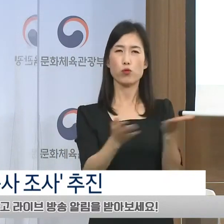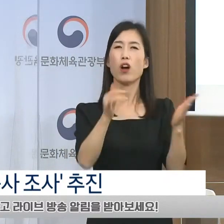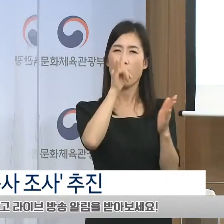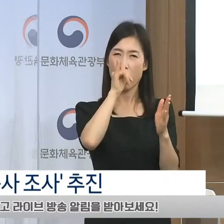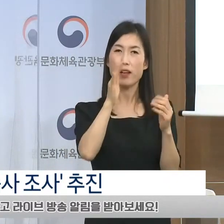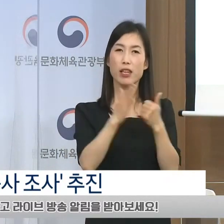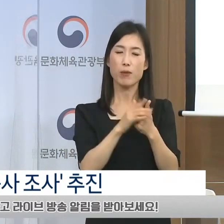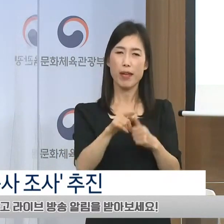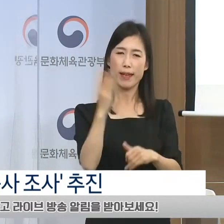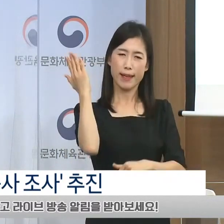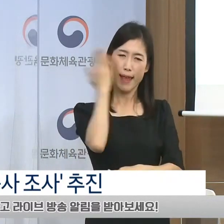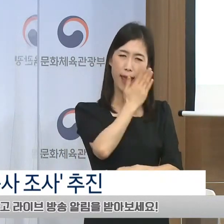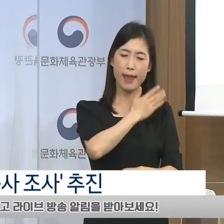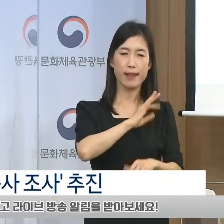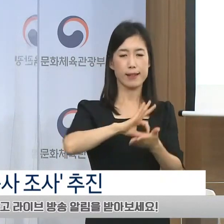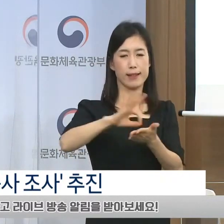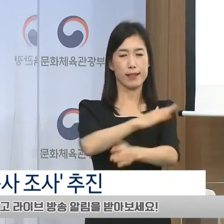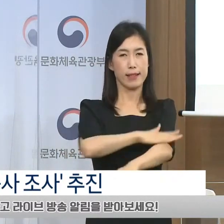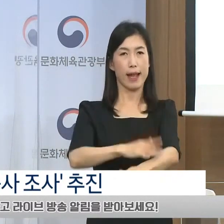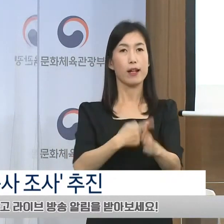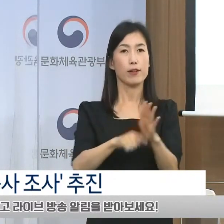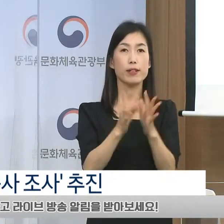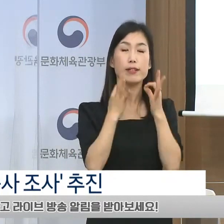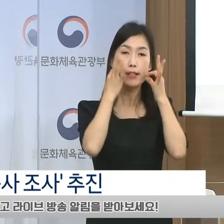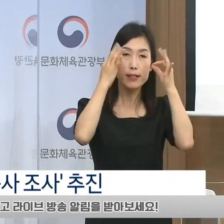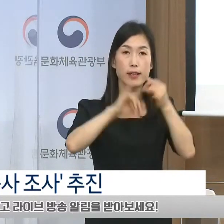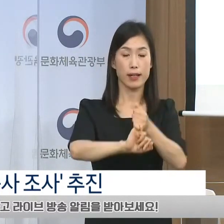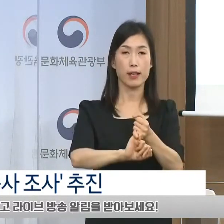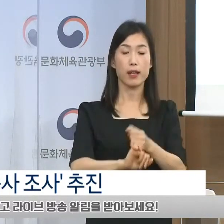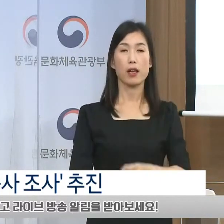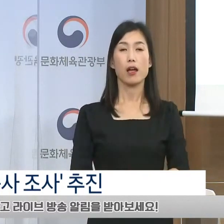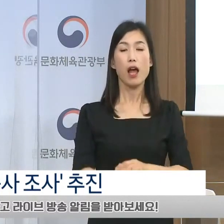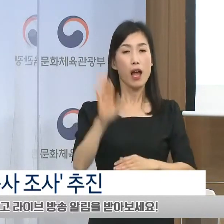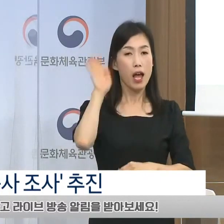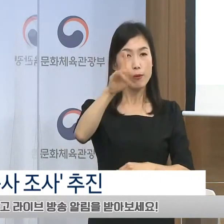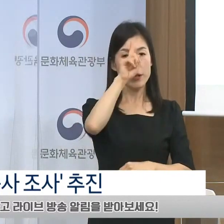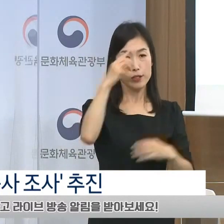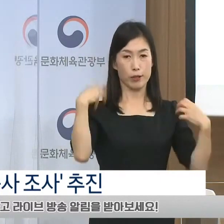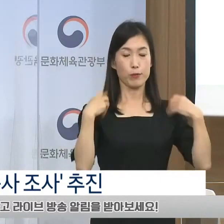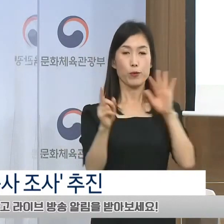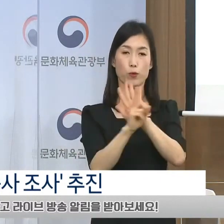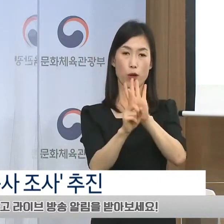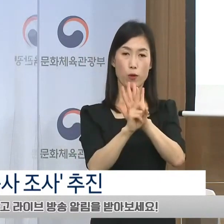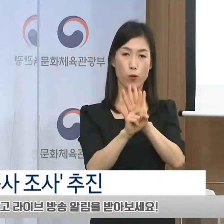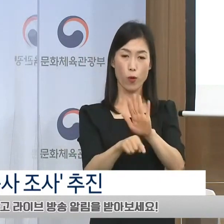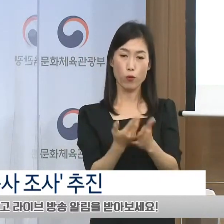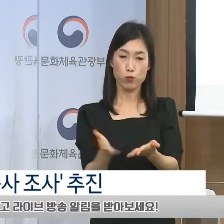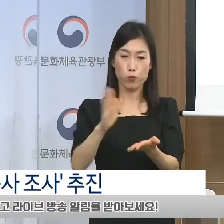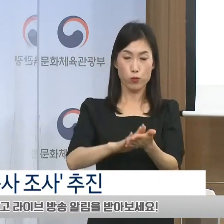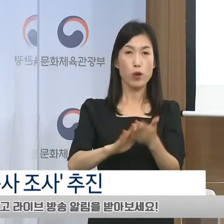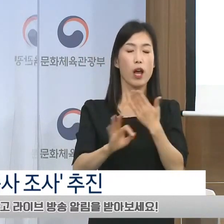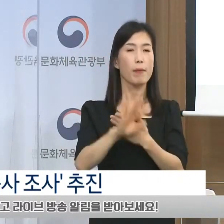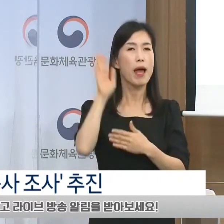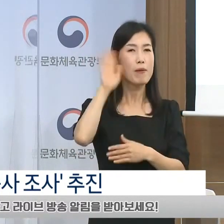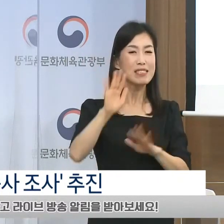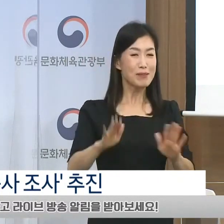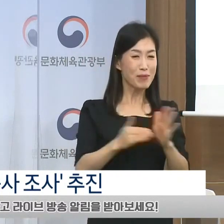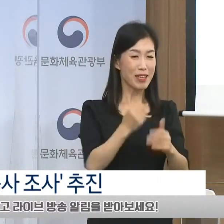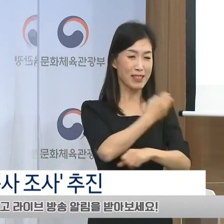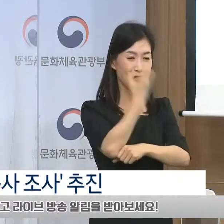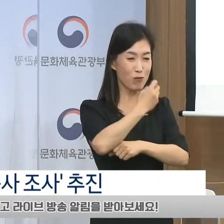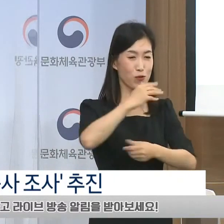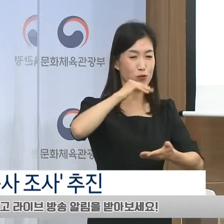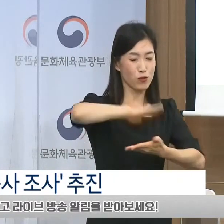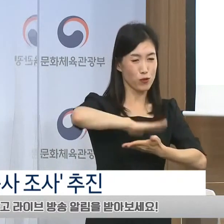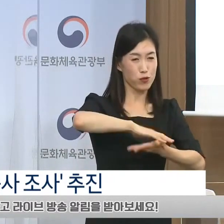집행되도록 하겠습니다. 정부 광고 제도가 이러한 방향으로 개편될 경우 부수를 참고 지표로 활용할 때